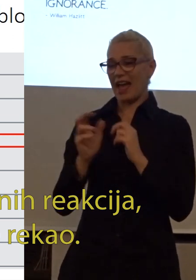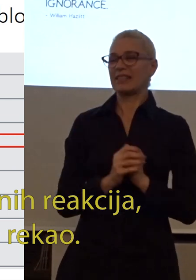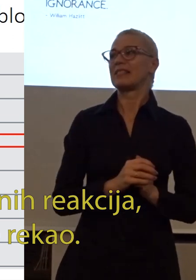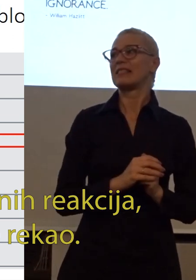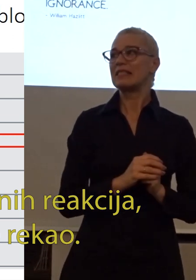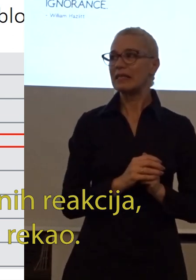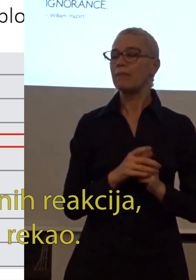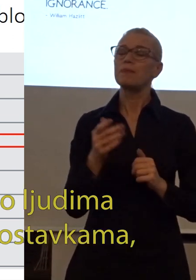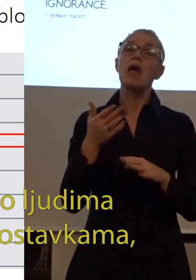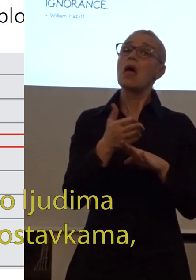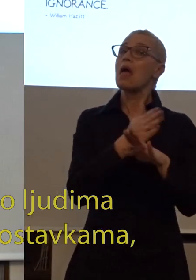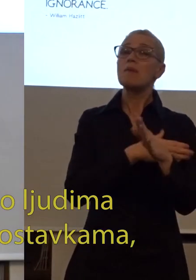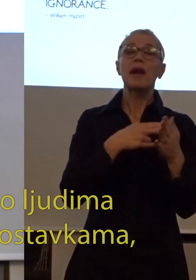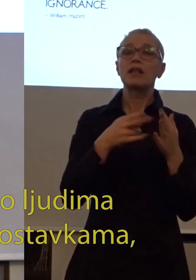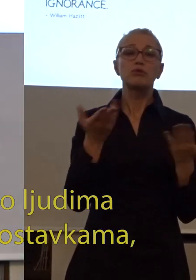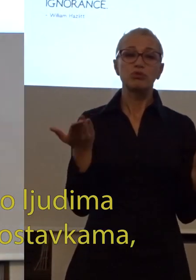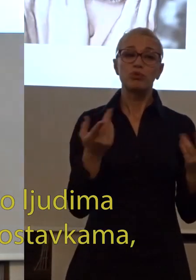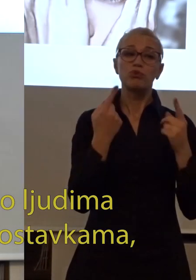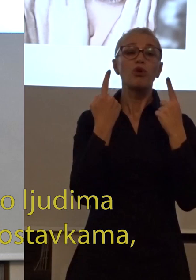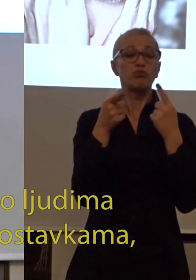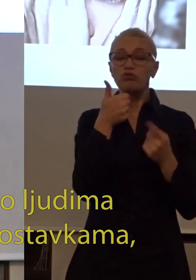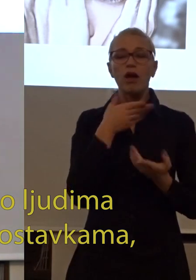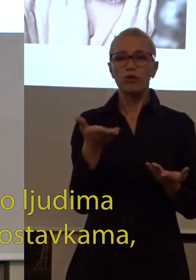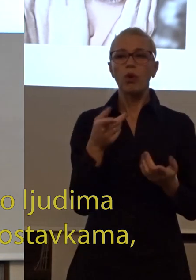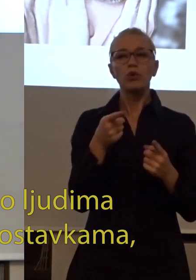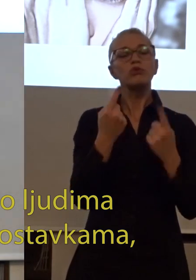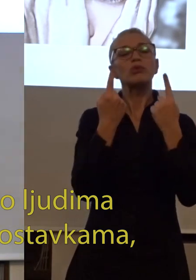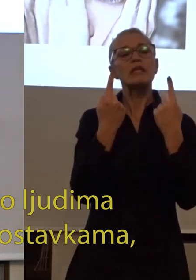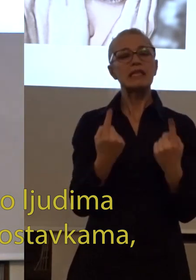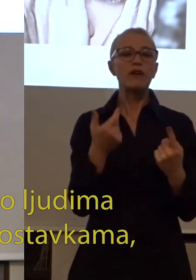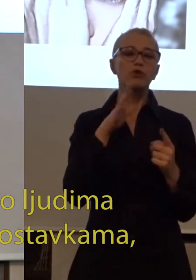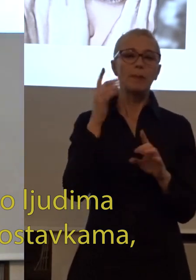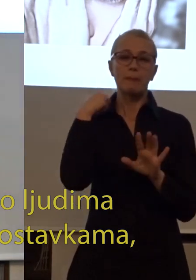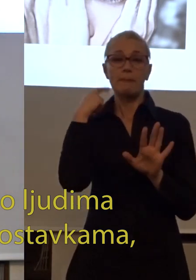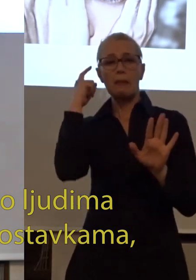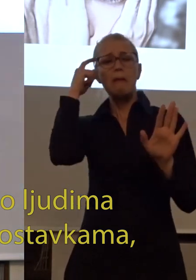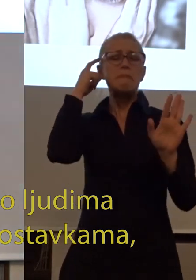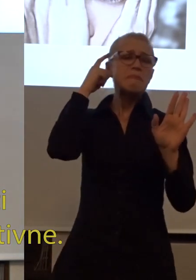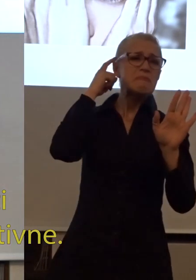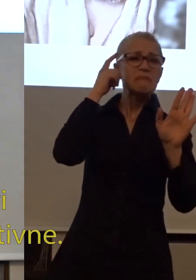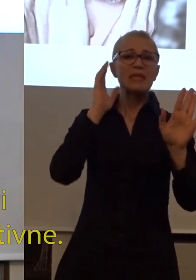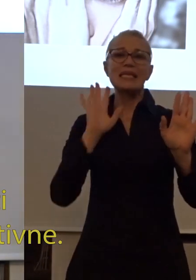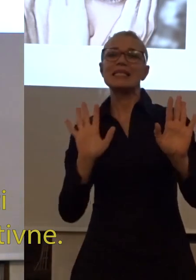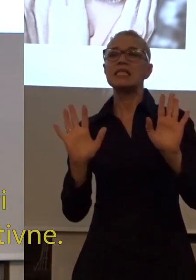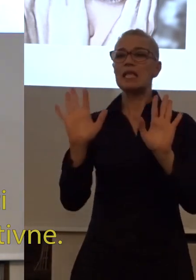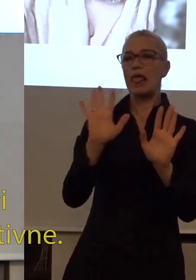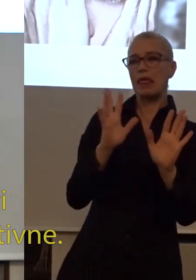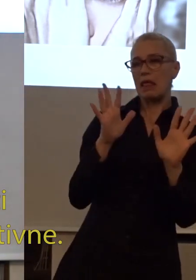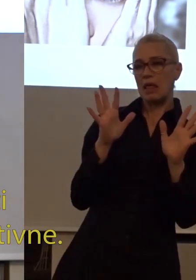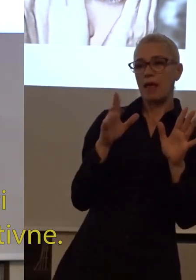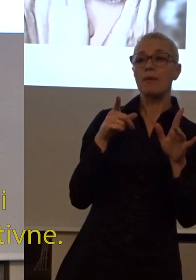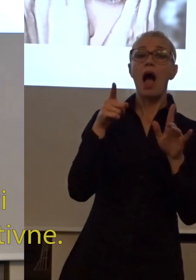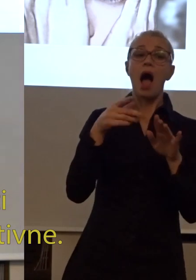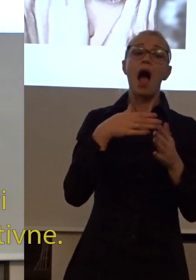prej najavio. Predrasude su stavovi o ljudima koji se zasnivaju na predpostavkama, predrasude se